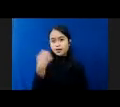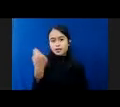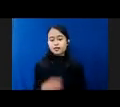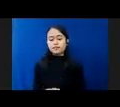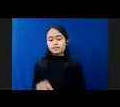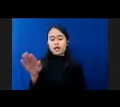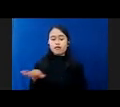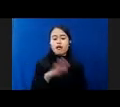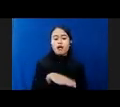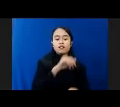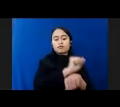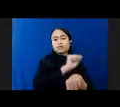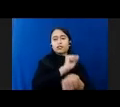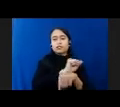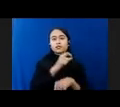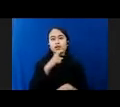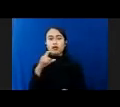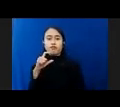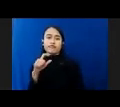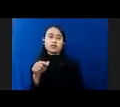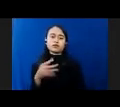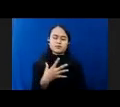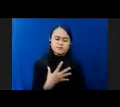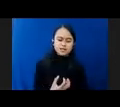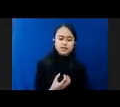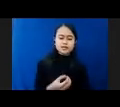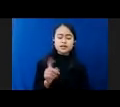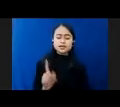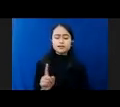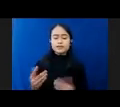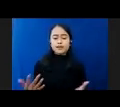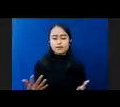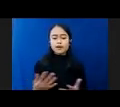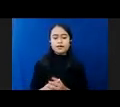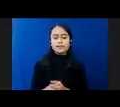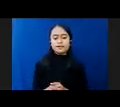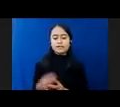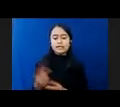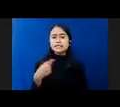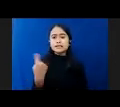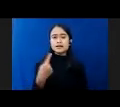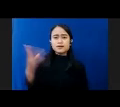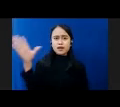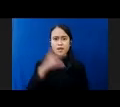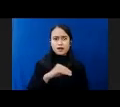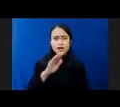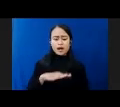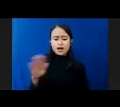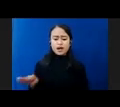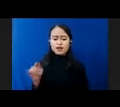Kafe Dan Yang Ini Sangat Memprihatinkan Karena Hampir Setiap Hari Anak-anak Itu